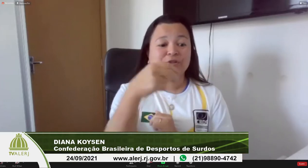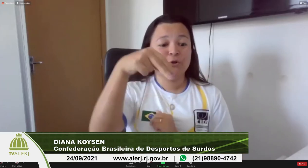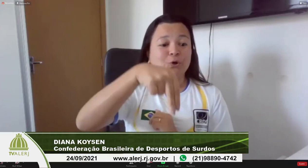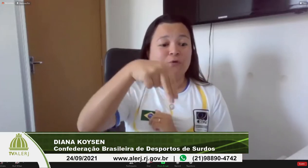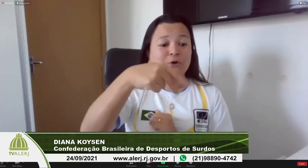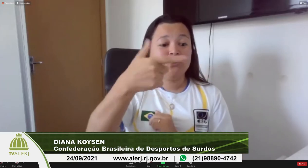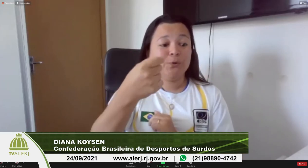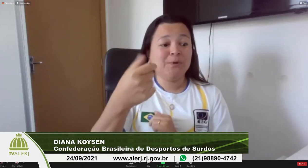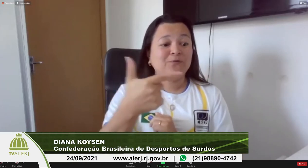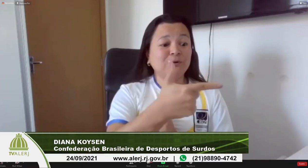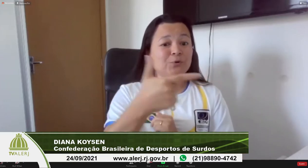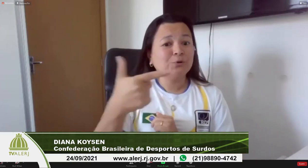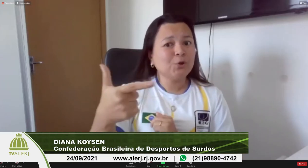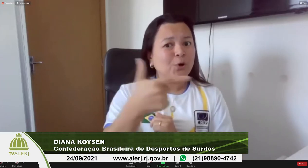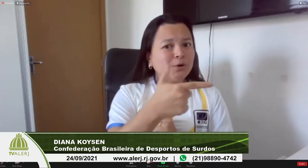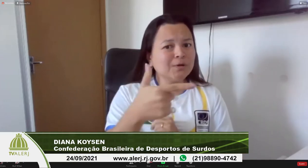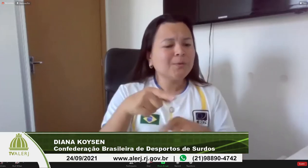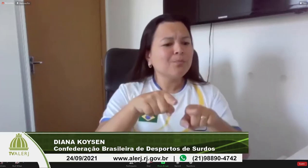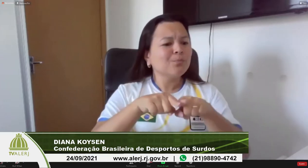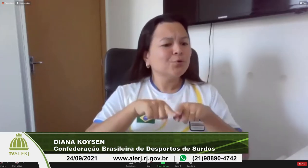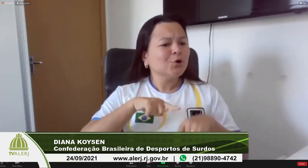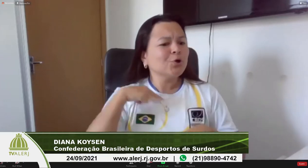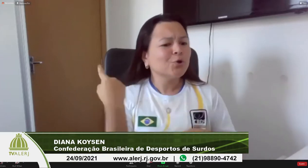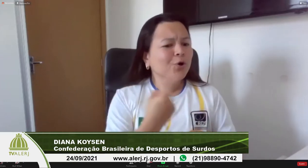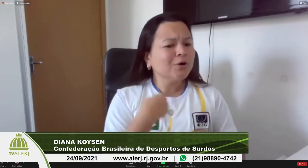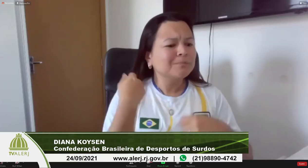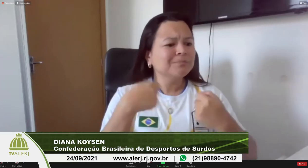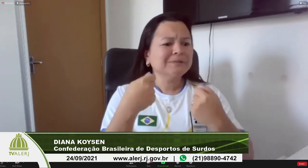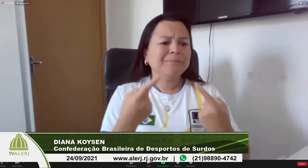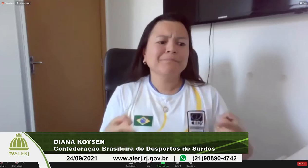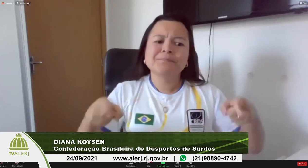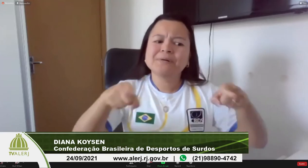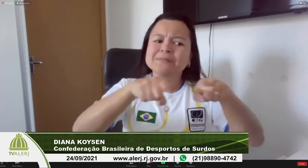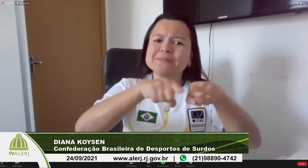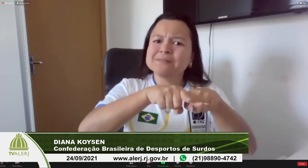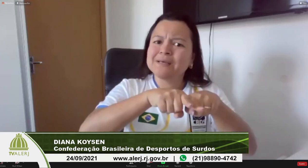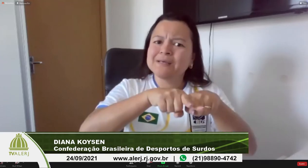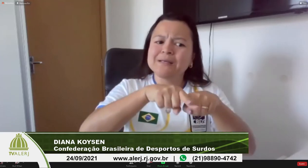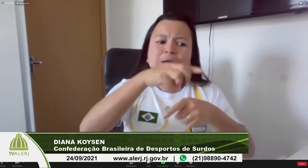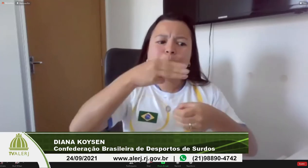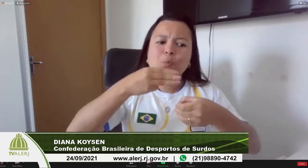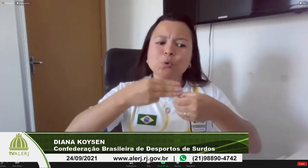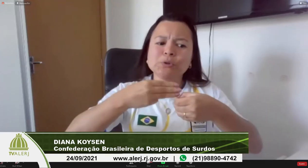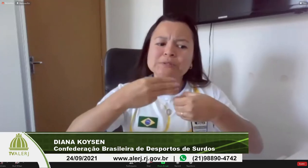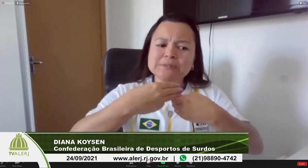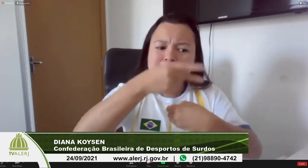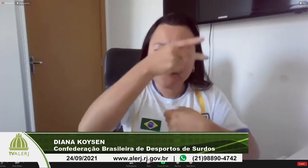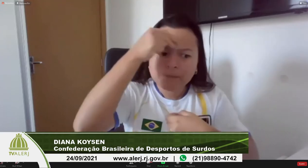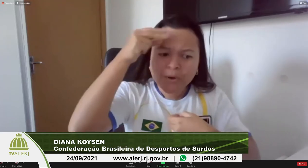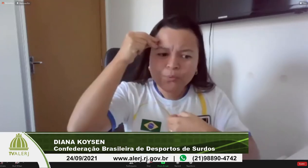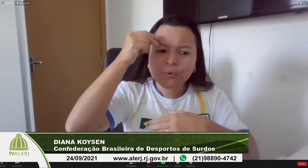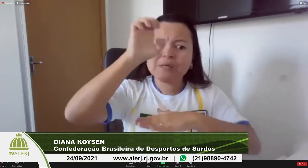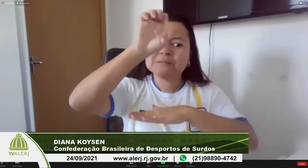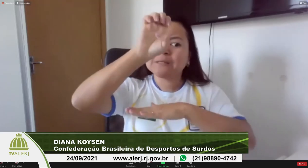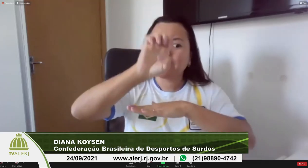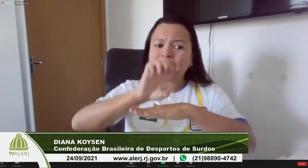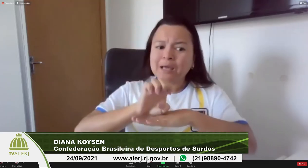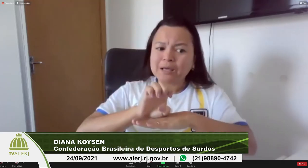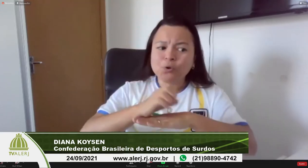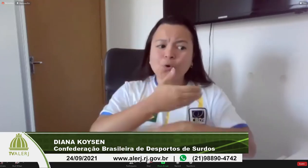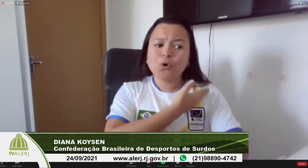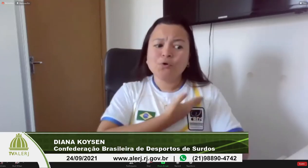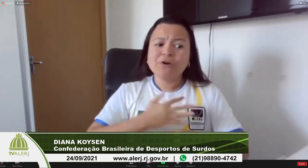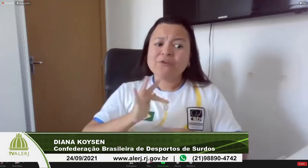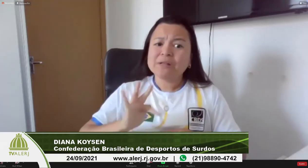-americano vai receber um evento dessa magnitude que vai acontecer do dia 6 ao dia 20 de novembro então é de 2022